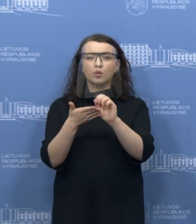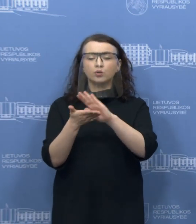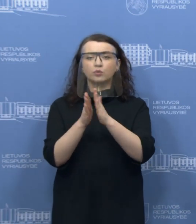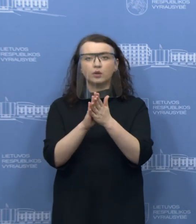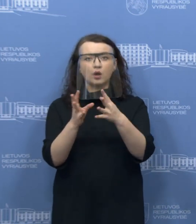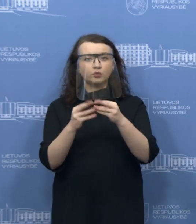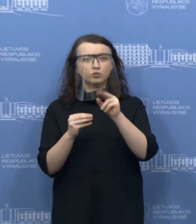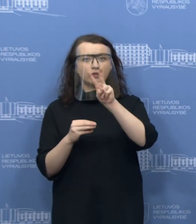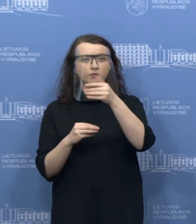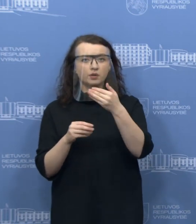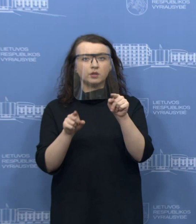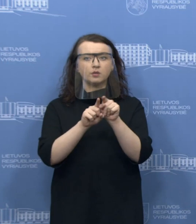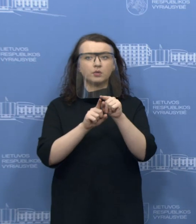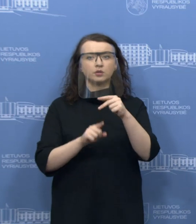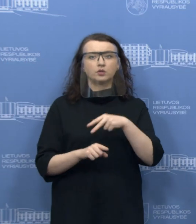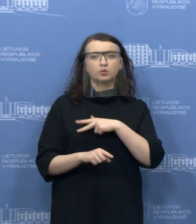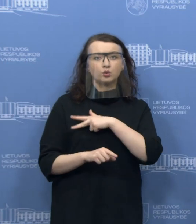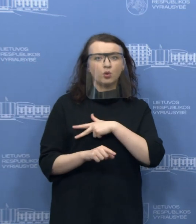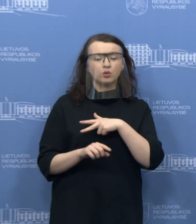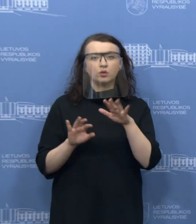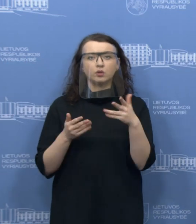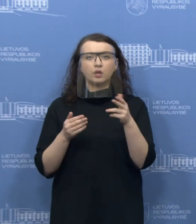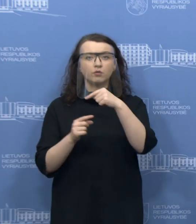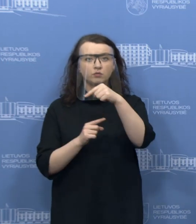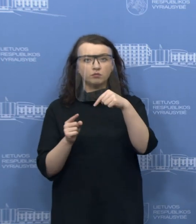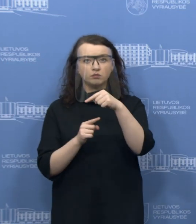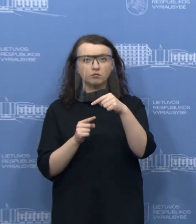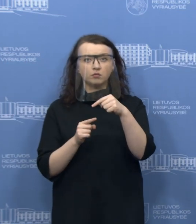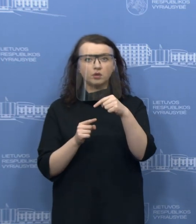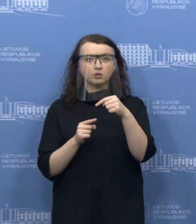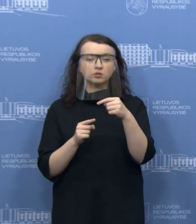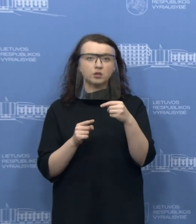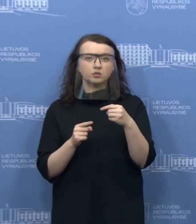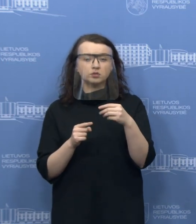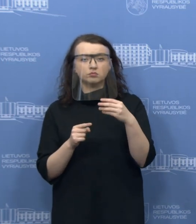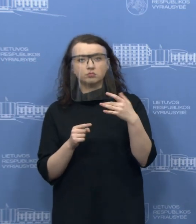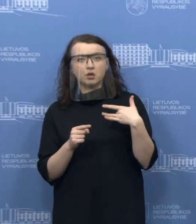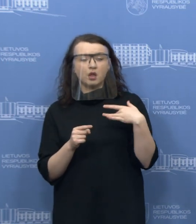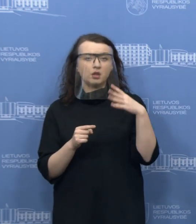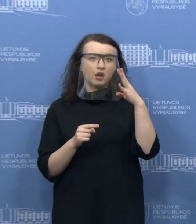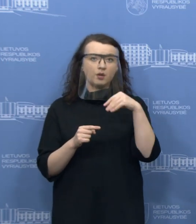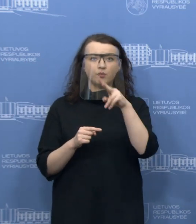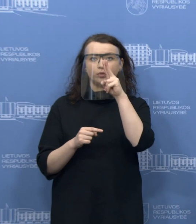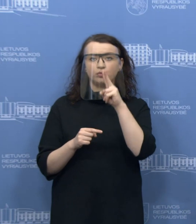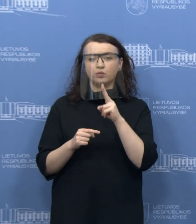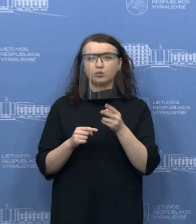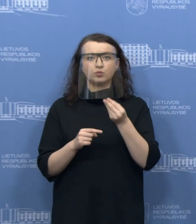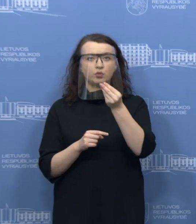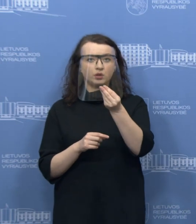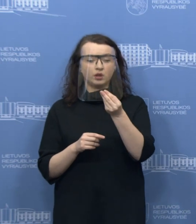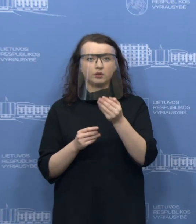ir sodra. O jeigu joms pasisekia, tai galbūt vartos du mėnesius ir sumokės dali mokesčių.